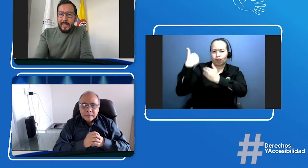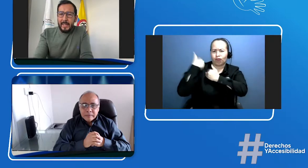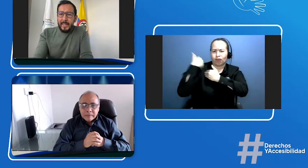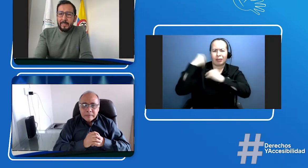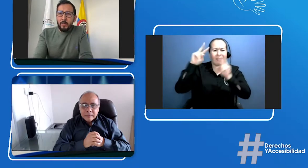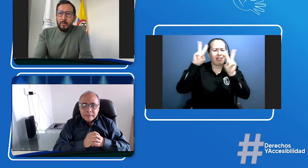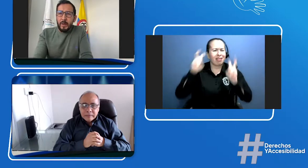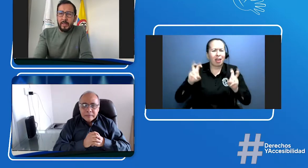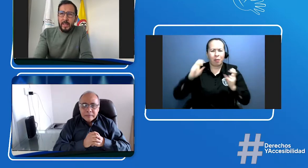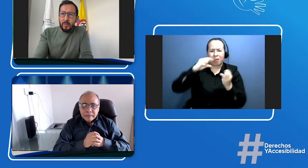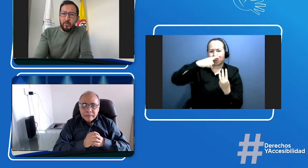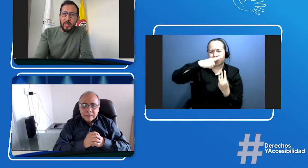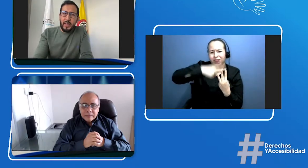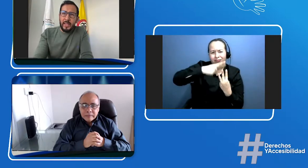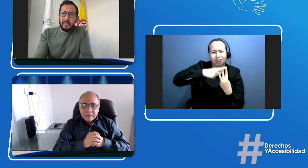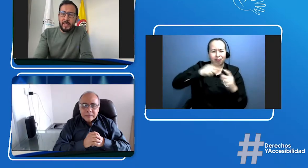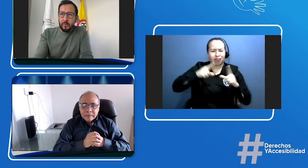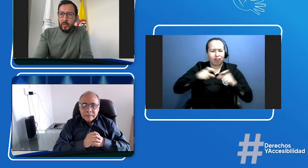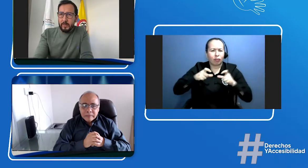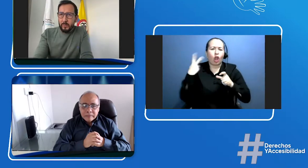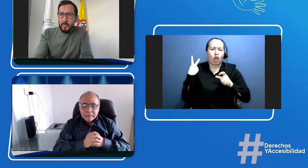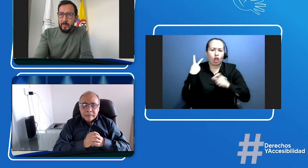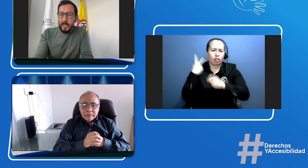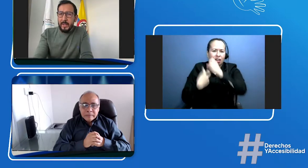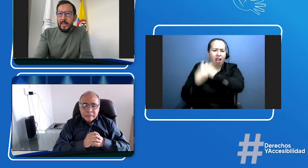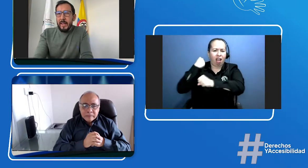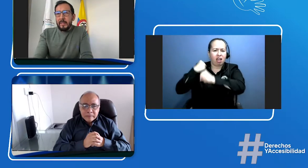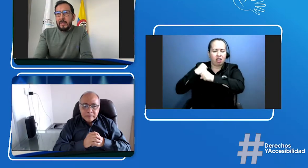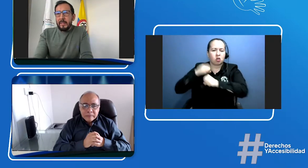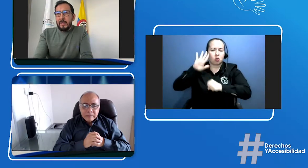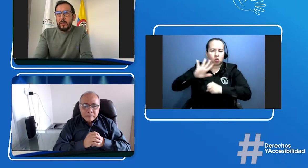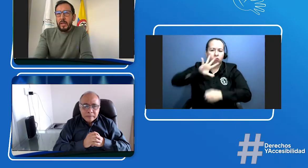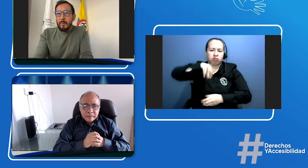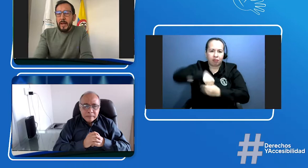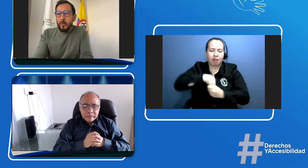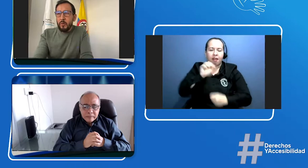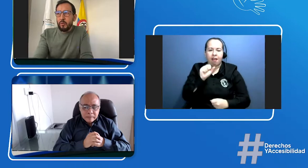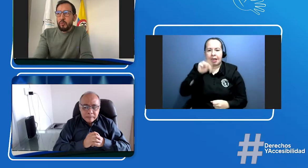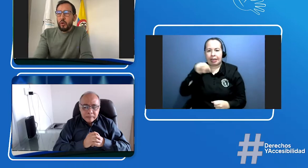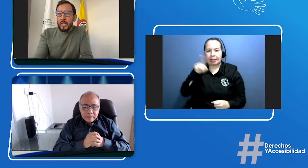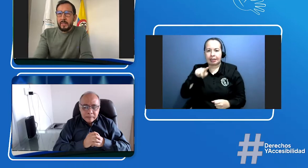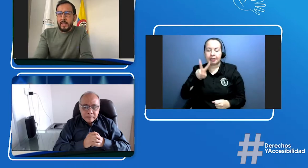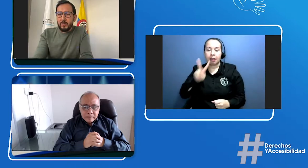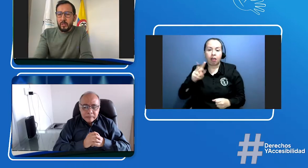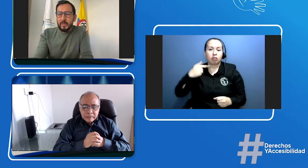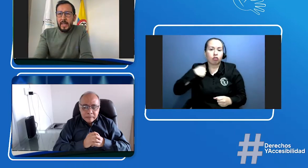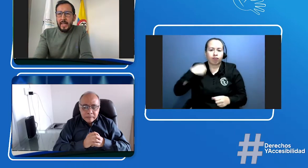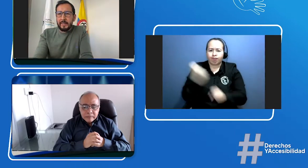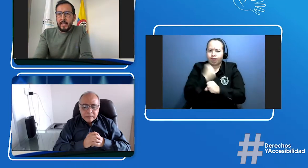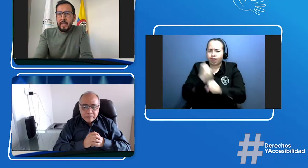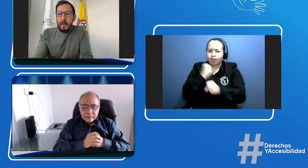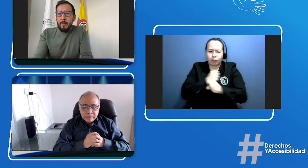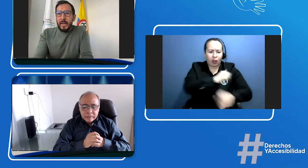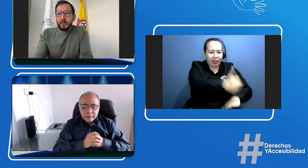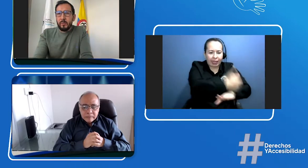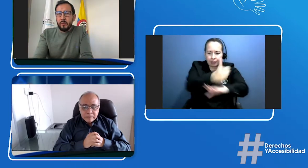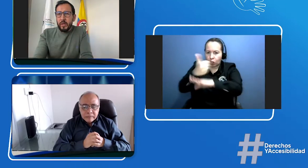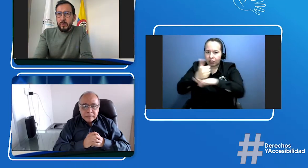hace un par de años, la Agencia Nacional de Seguridad Vial, trabajando de la mano con todas las direcciones de la agencia para hacer un modelo de